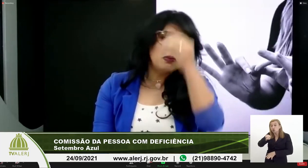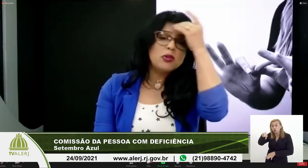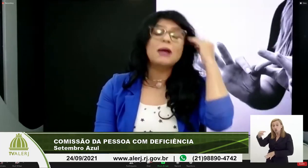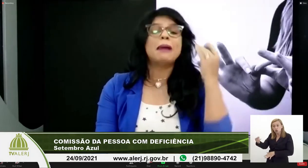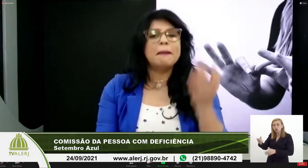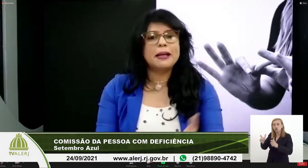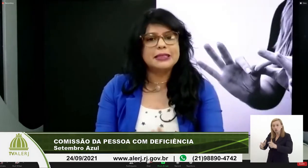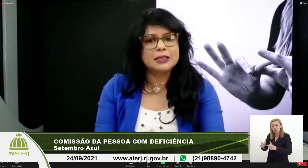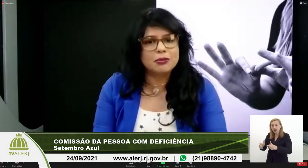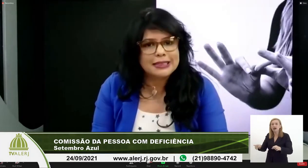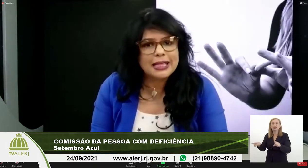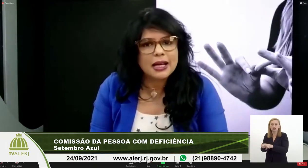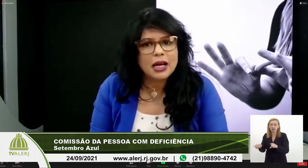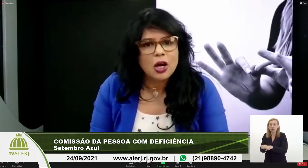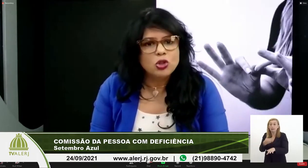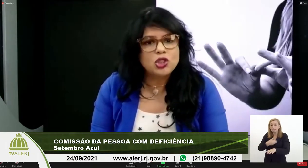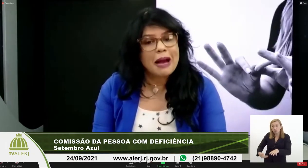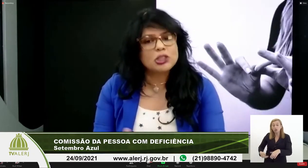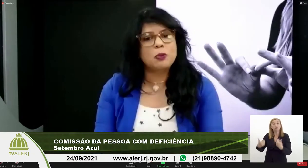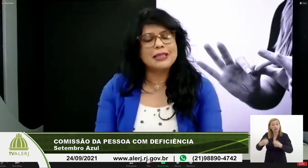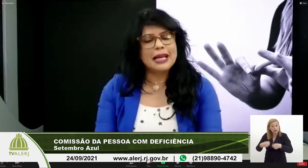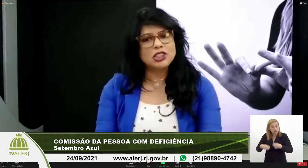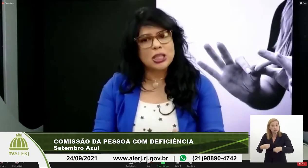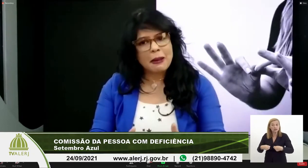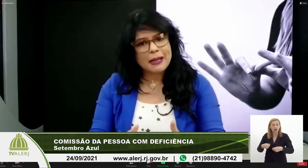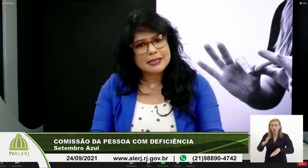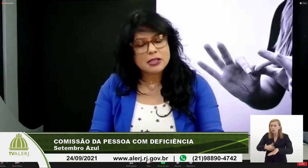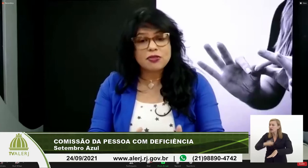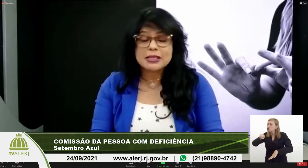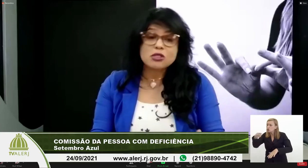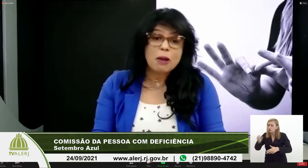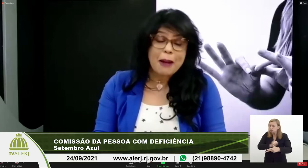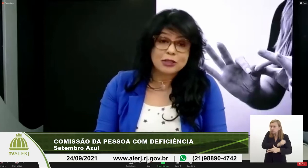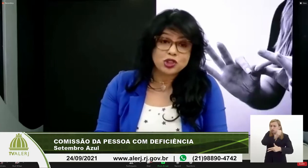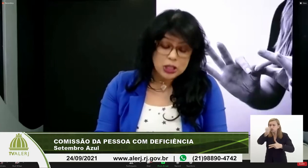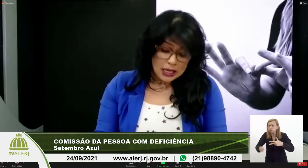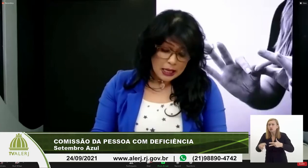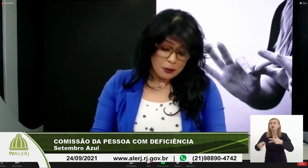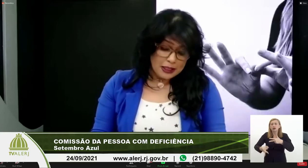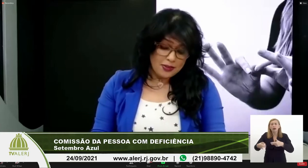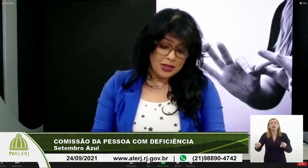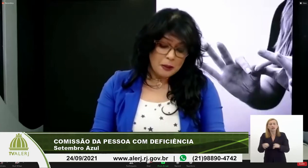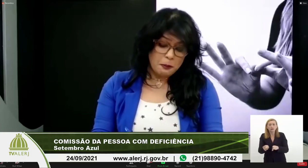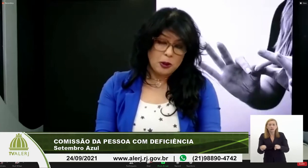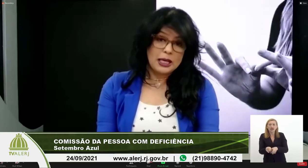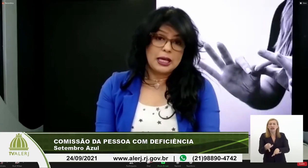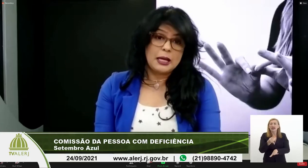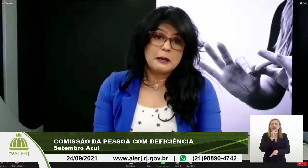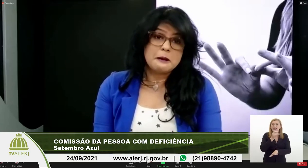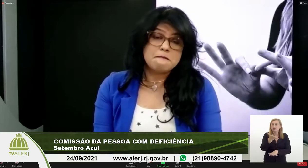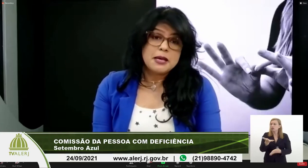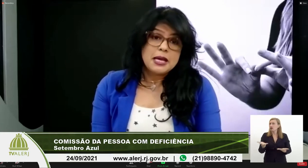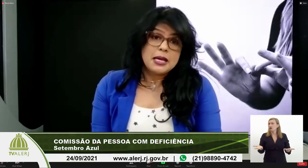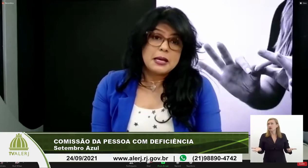órgãos públicos também precisam ser. Os demais poderes também precisam fazer a sua parte. Por exemplo,